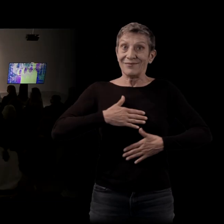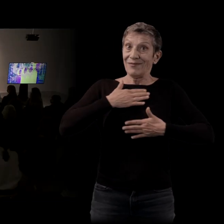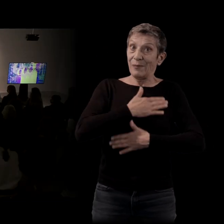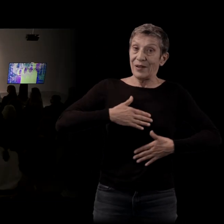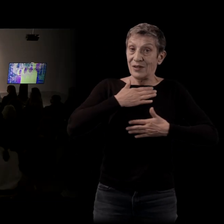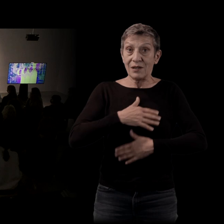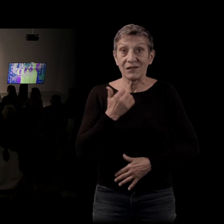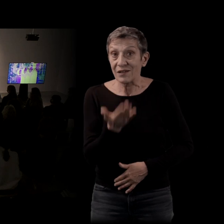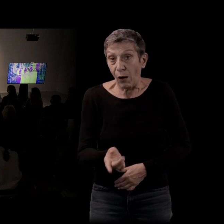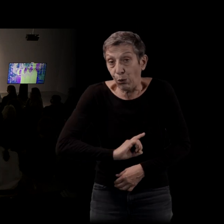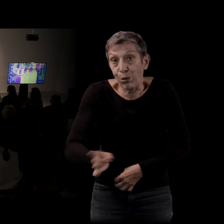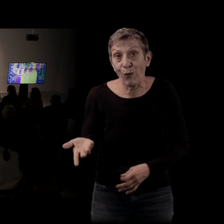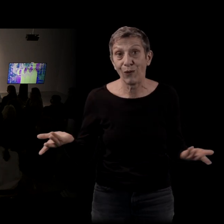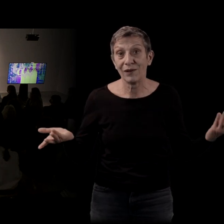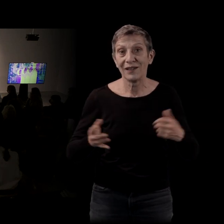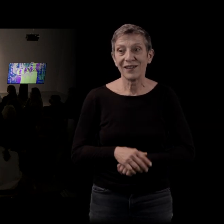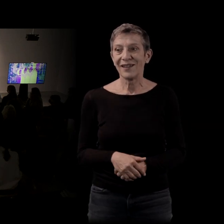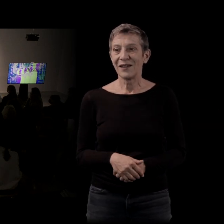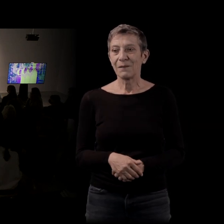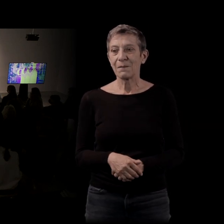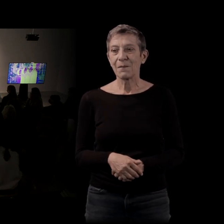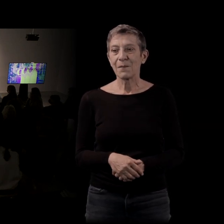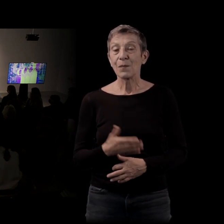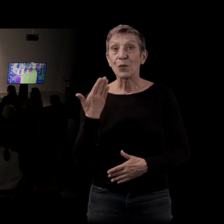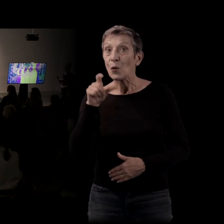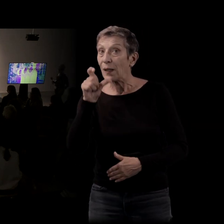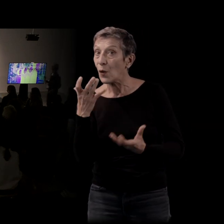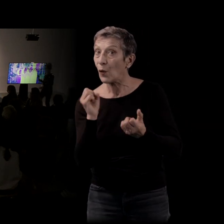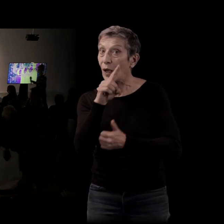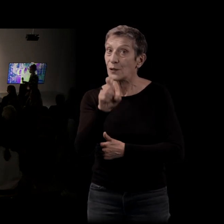D'autres interventions, remarques ? Oui. Au premier rang.